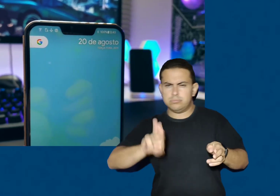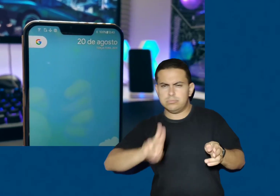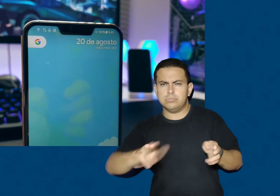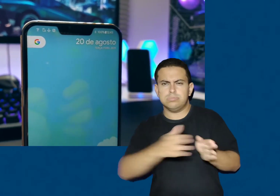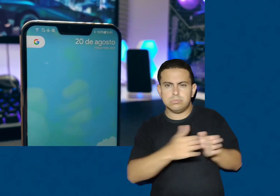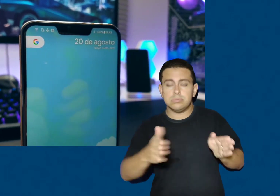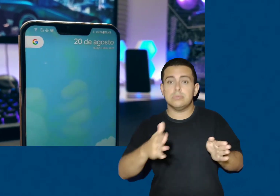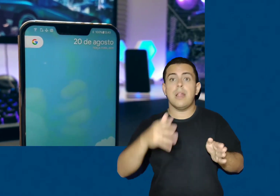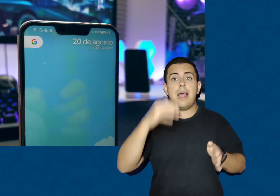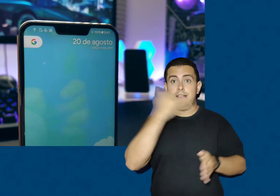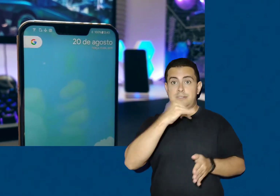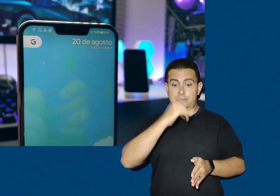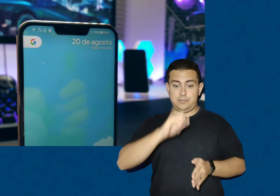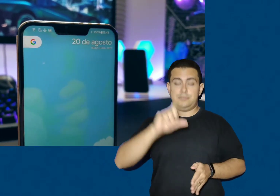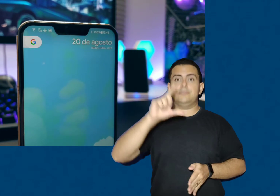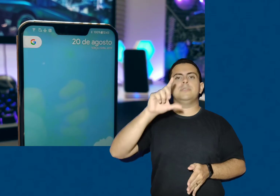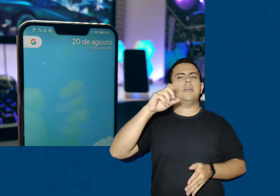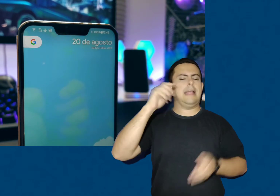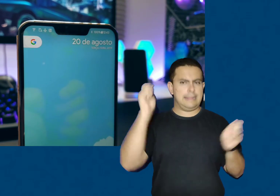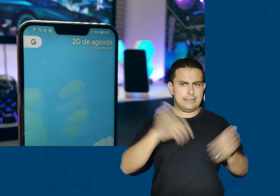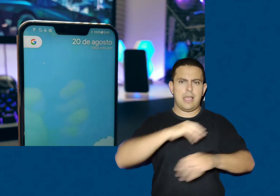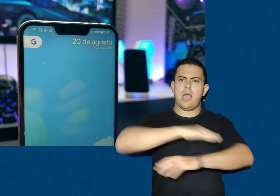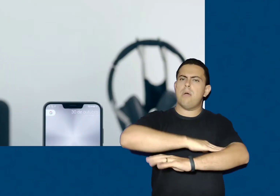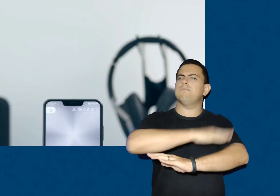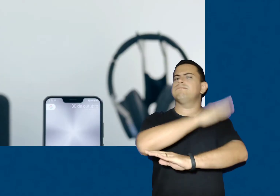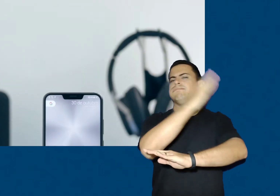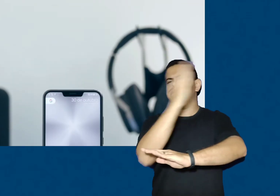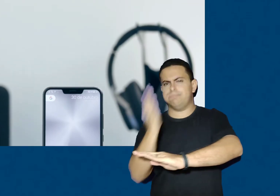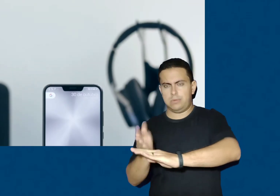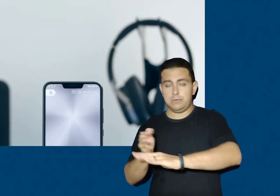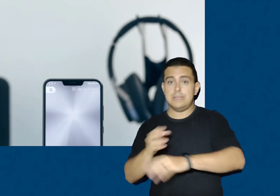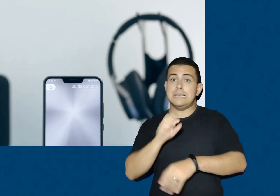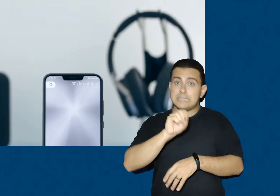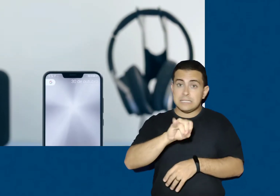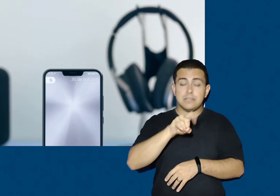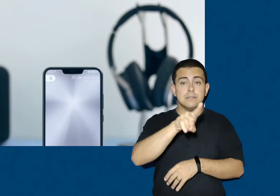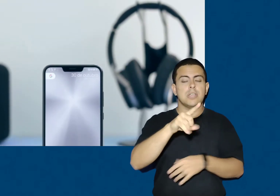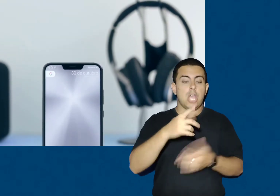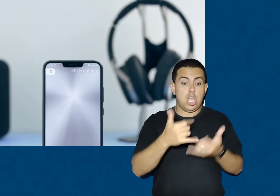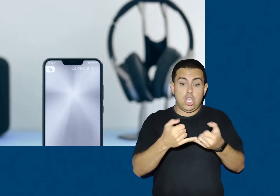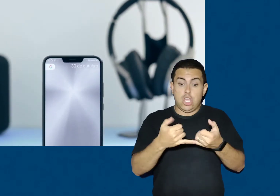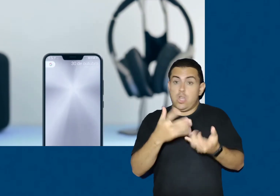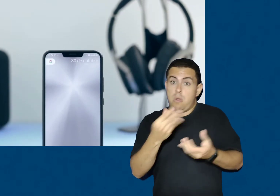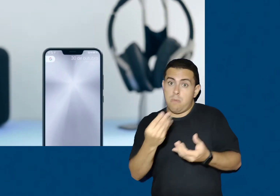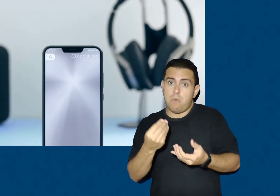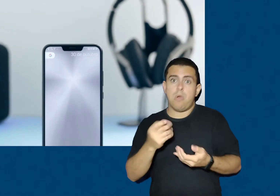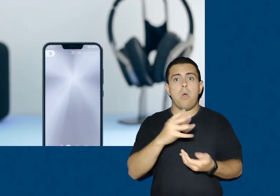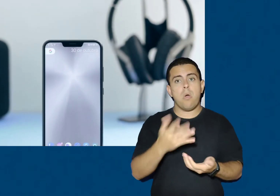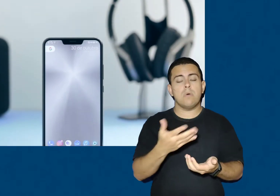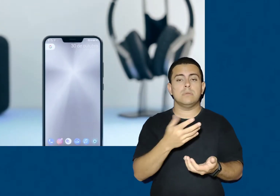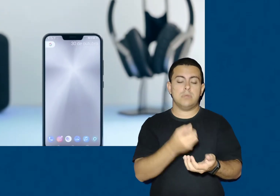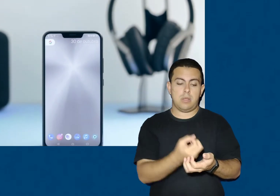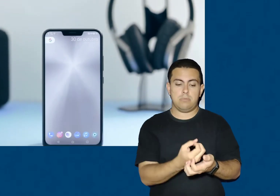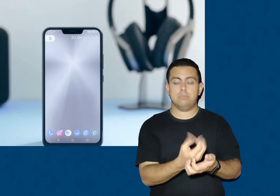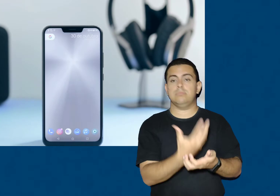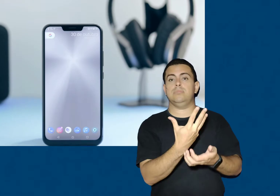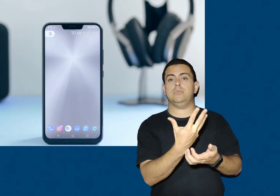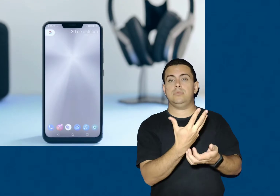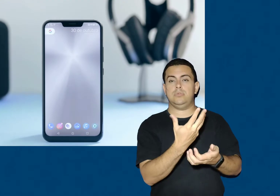dá conta de um dia de uso completo. É claro que se você joga muito, ou se você fica muito tempo com a tela do seu smartphone ligada,